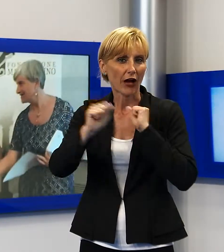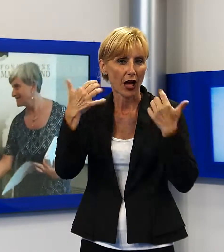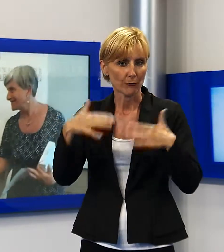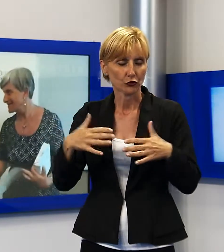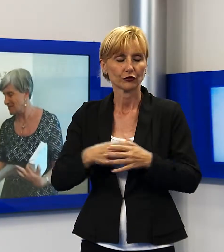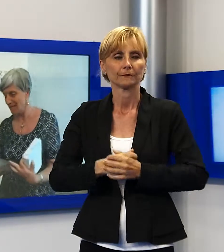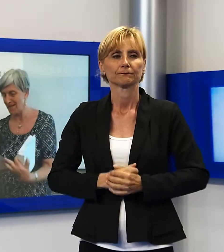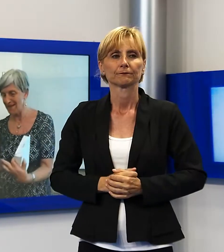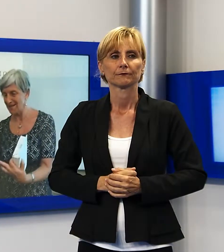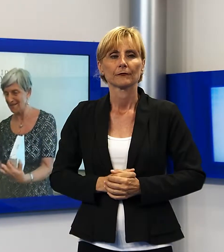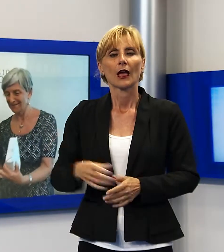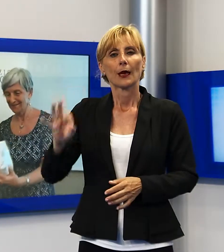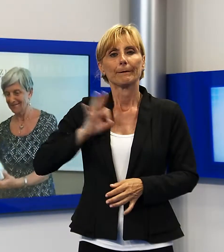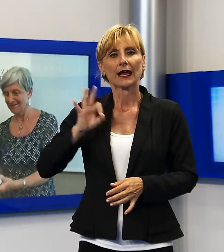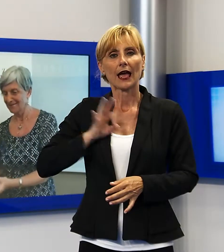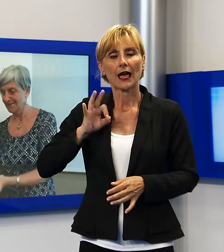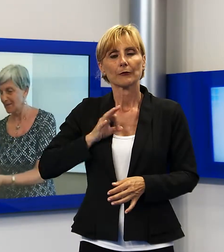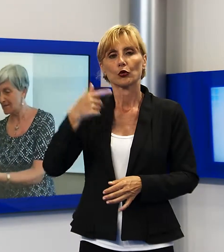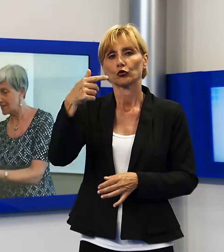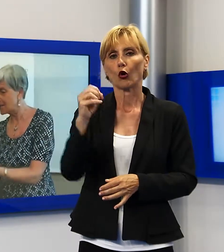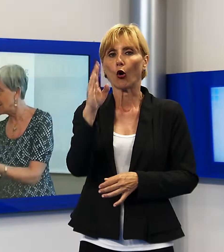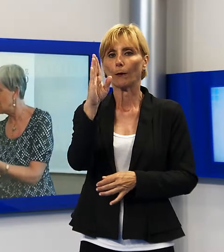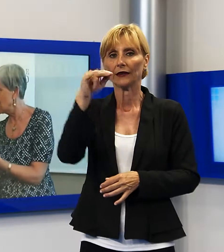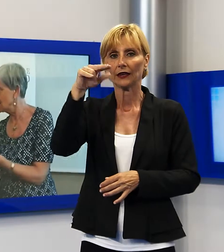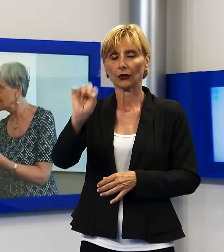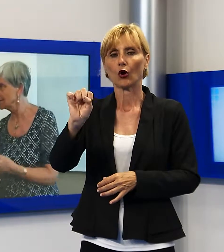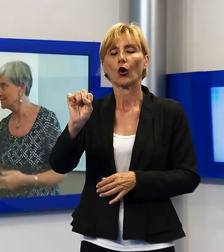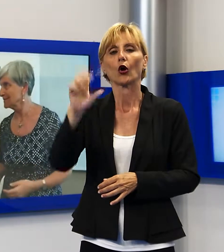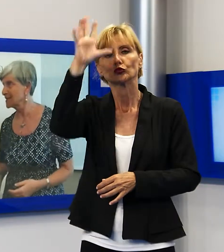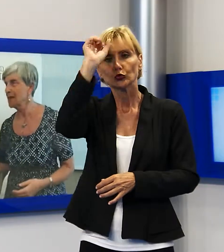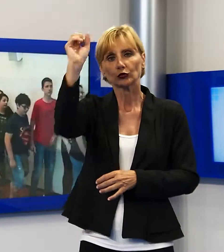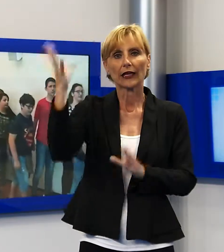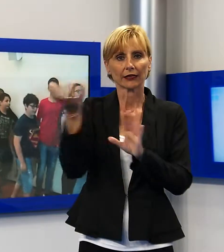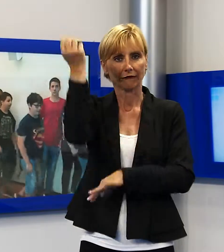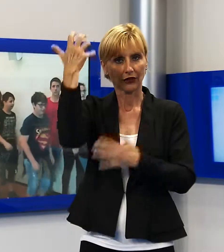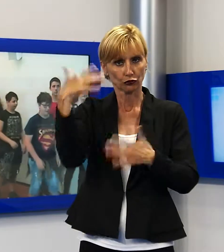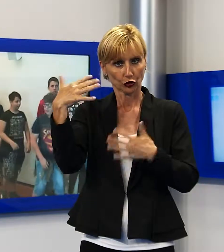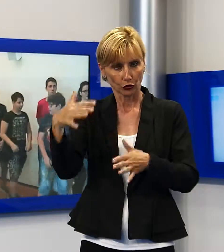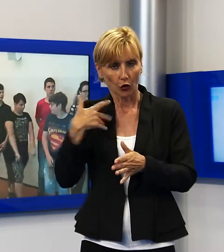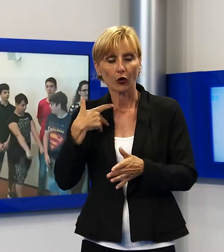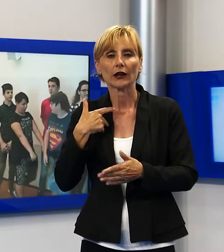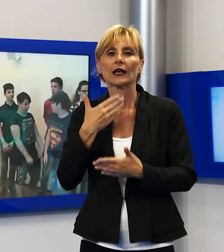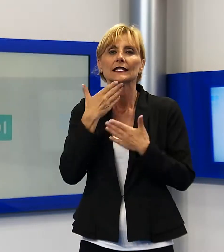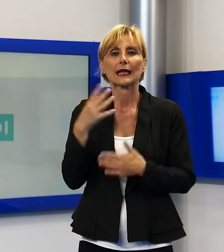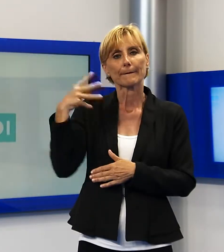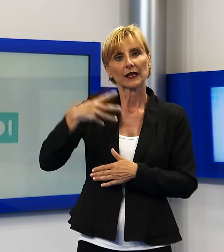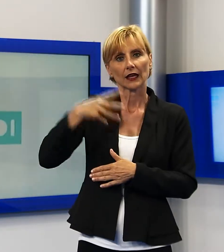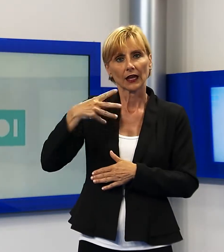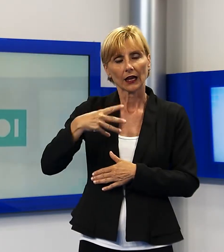Premio Tobino, ecco gli studenti vincitori in San Micheletto, l'atto conclusivo del concorso dedicato al celebre